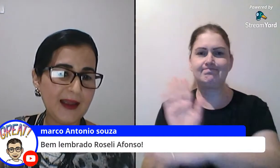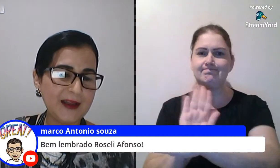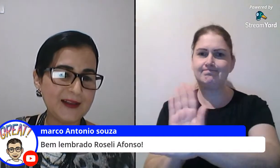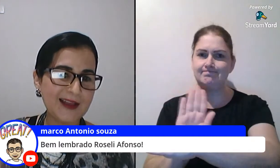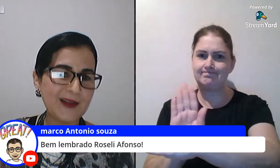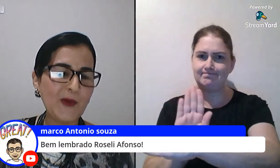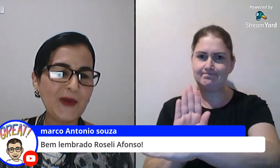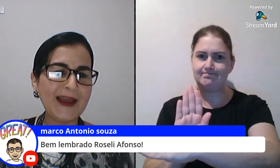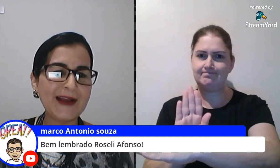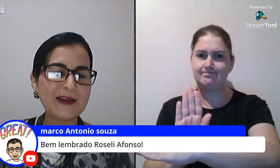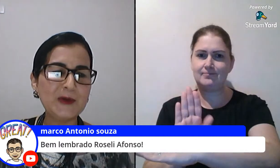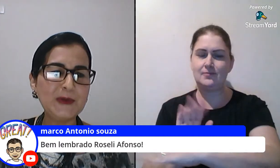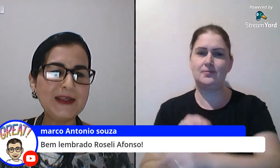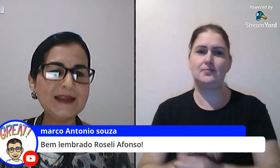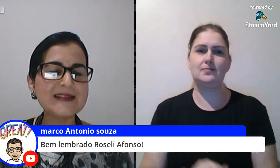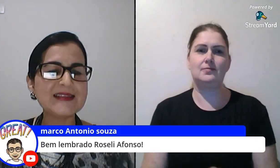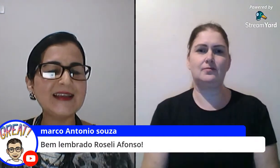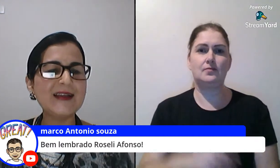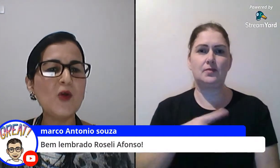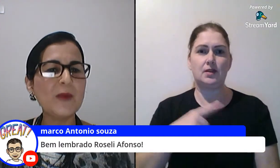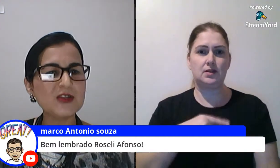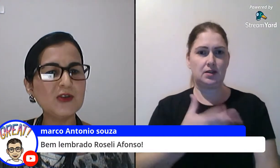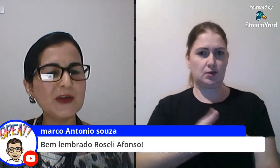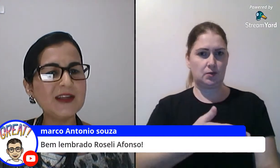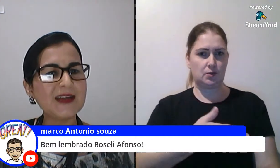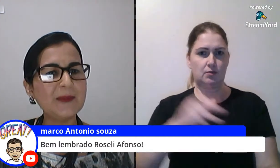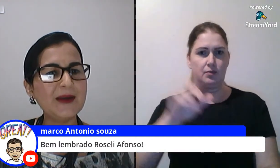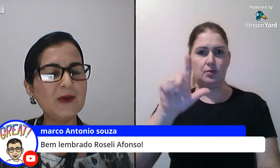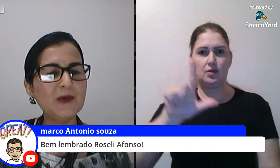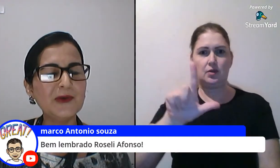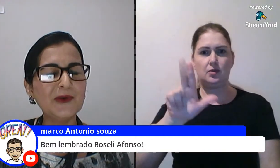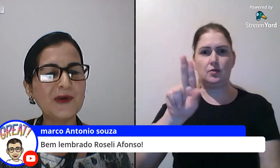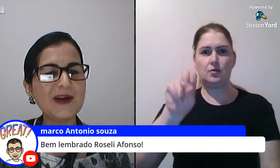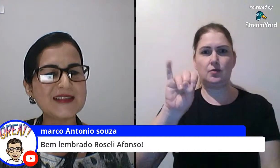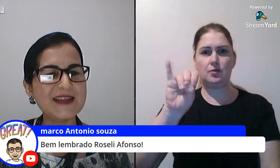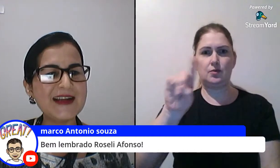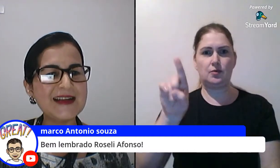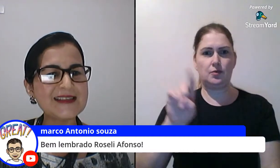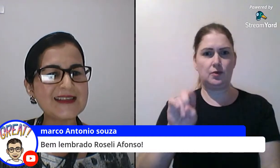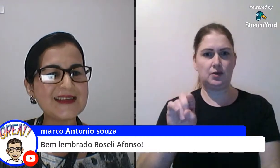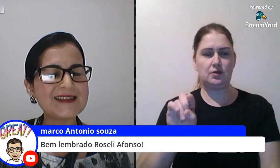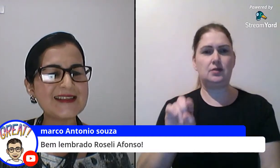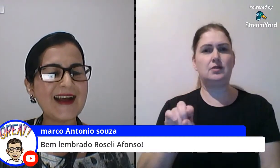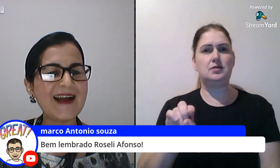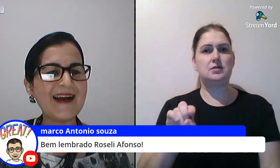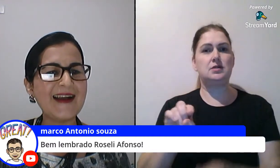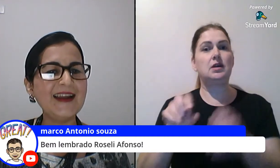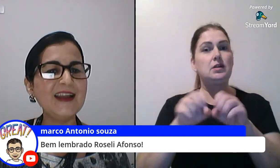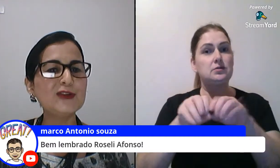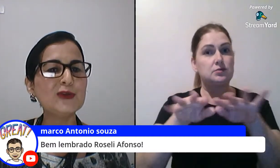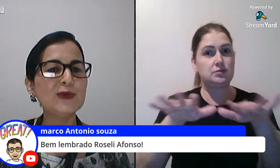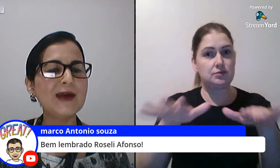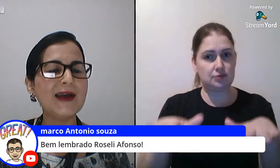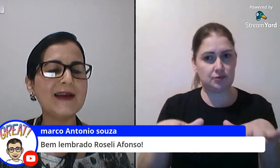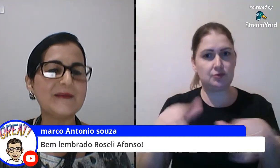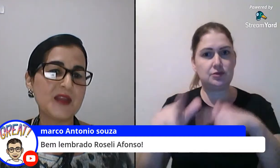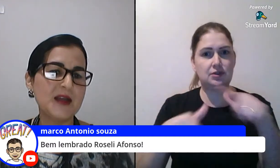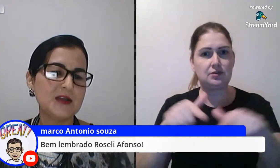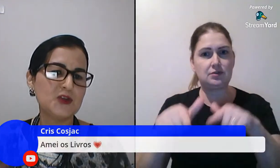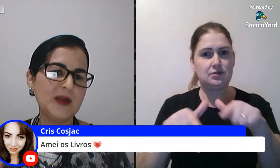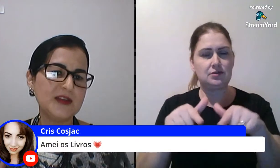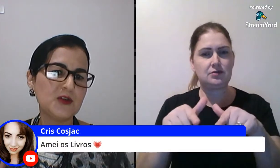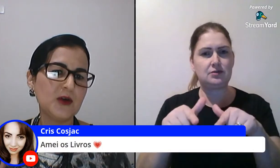tem até o colega aqui o Luiz ele compartilhou que ele trabalhou com as crianças a releitura